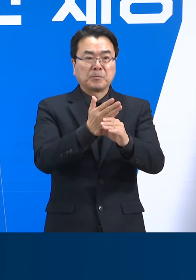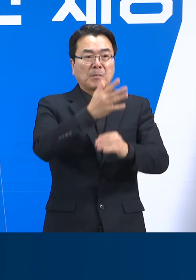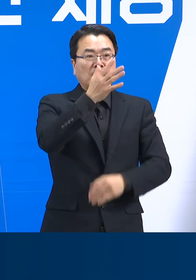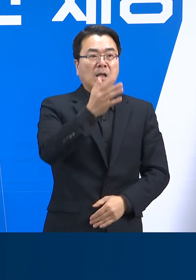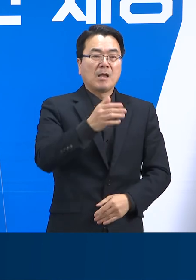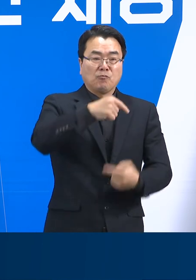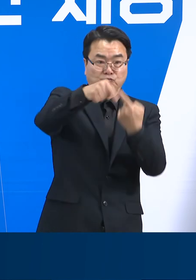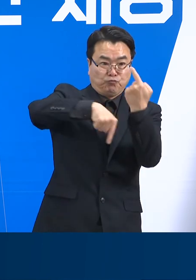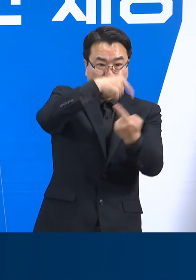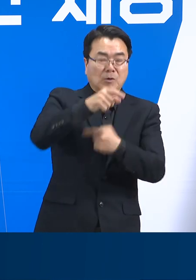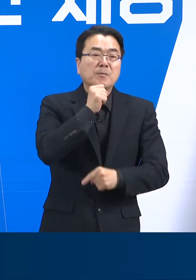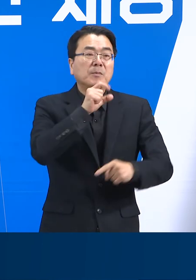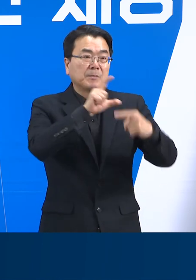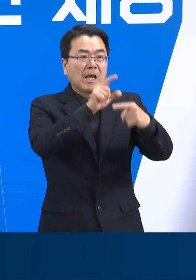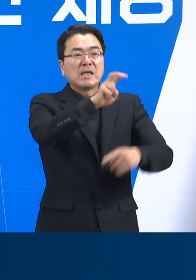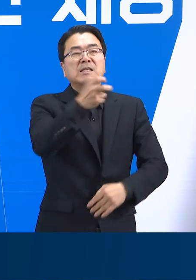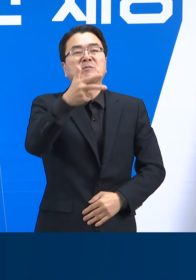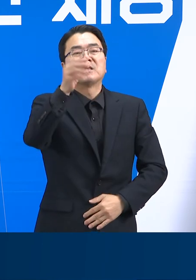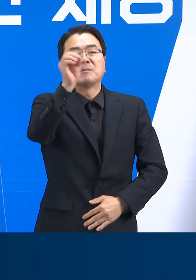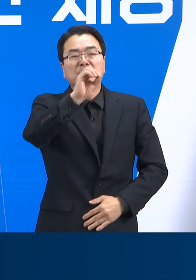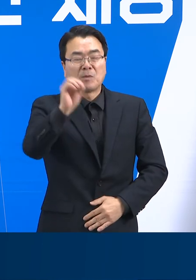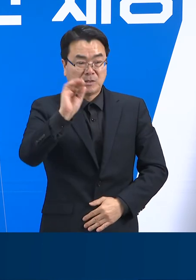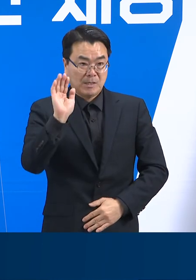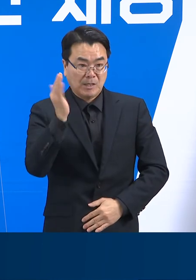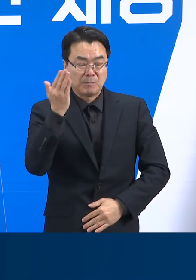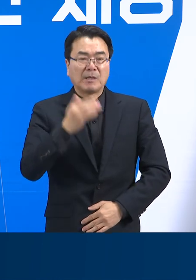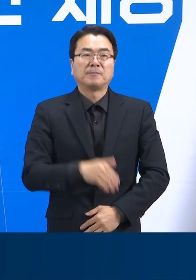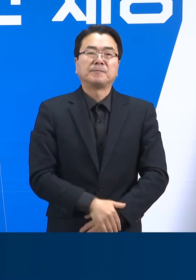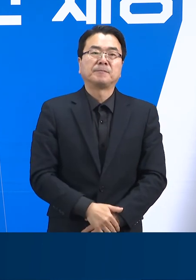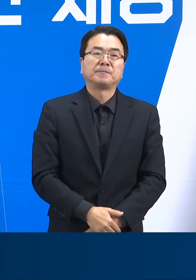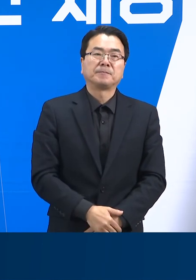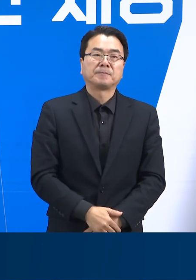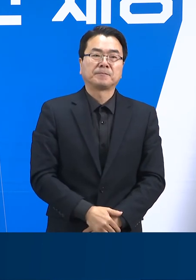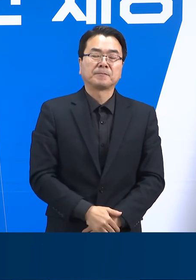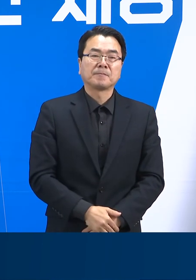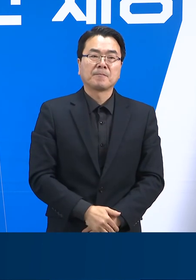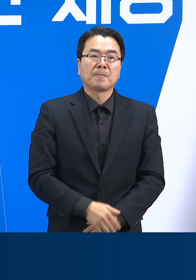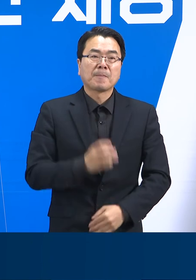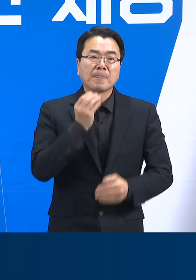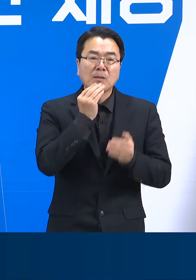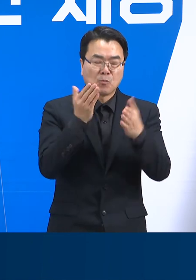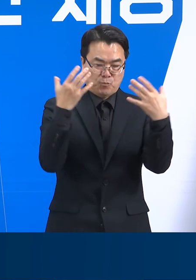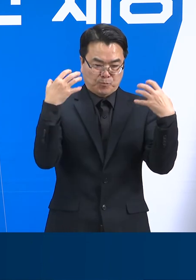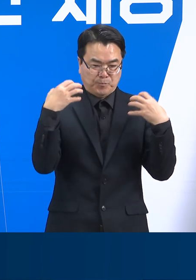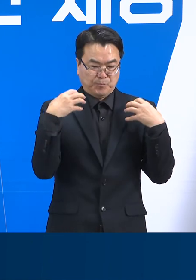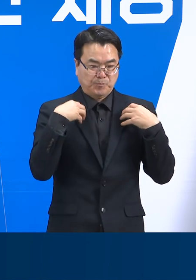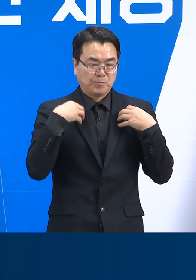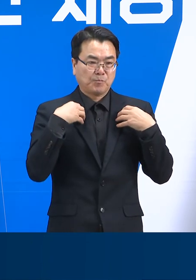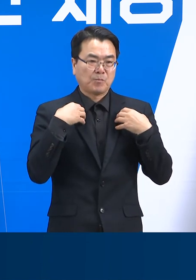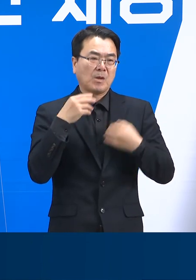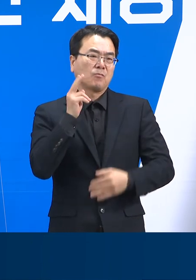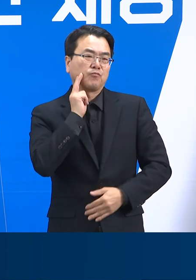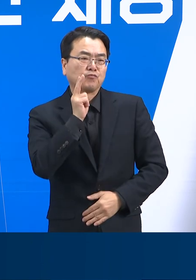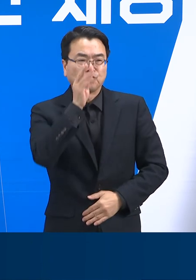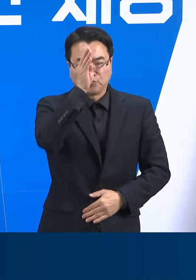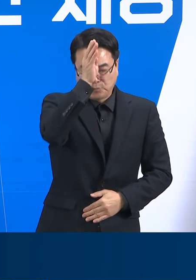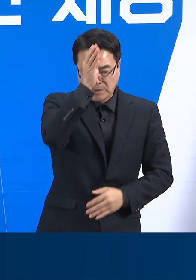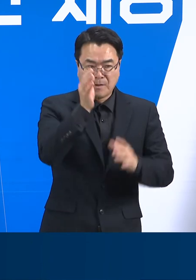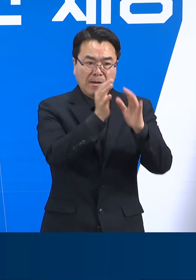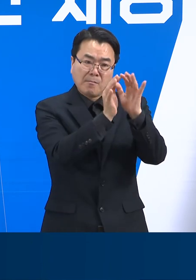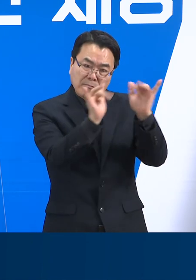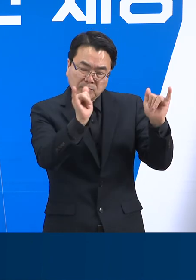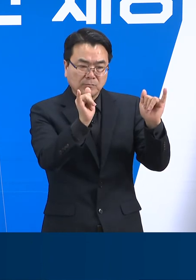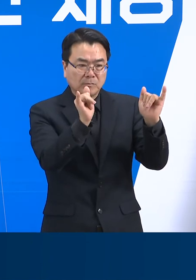%에서 27%로 19%포인트 감소하였습니다. 경기도는 중등증 173병상, 중중증